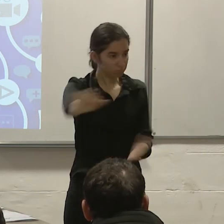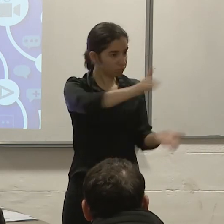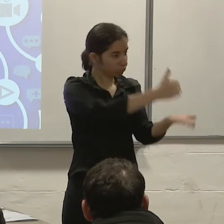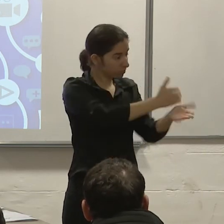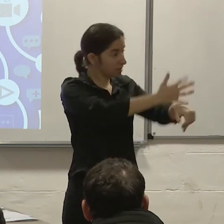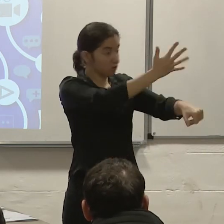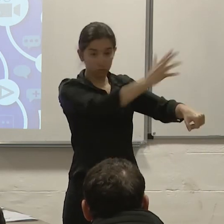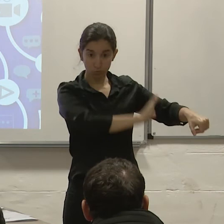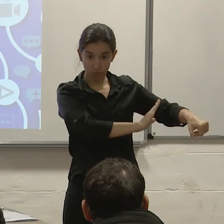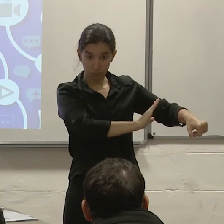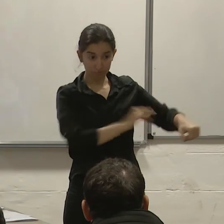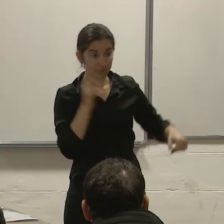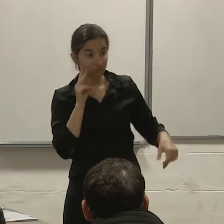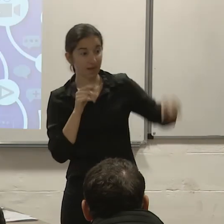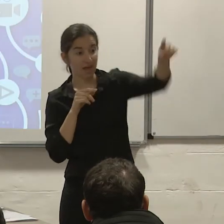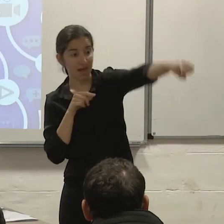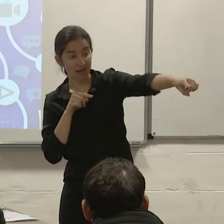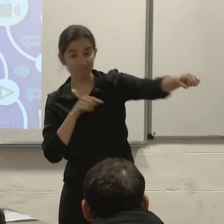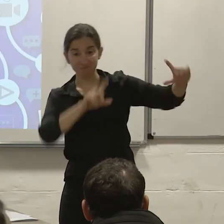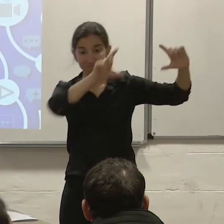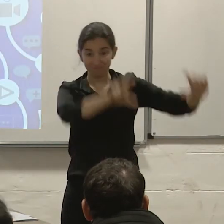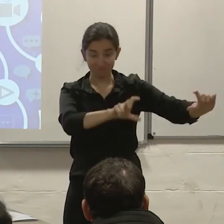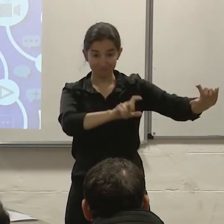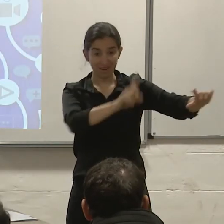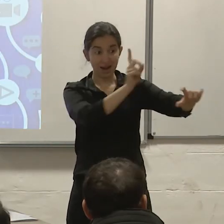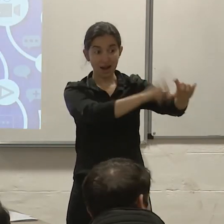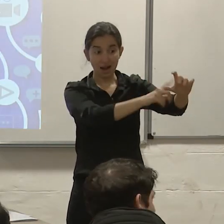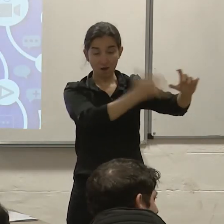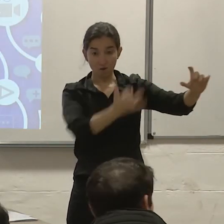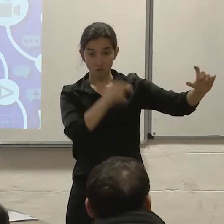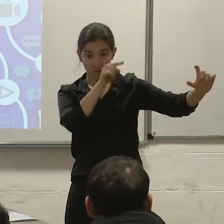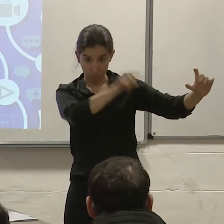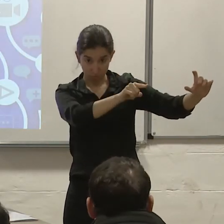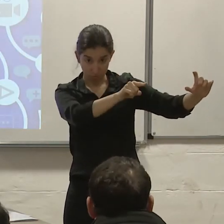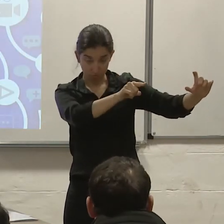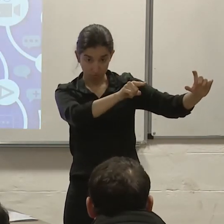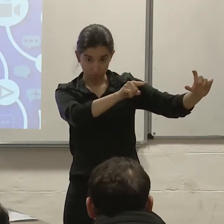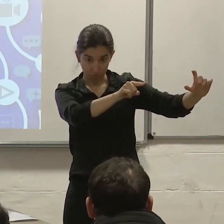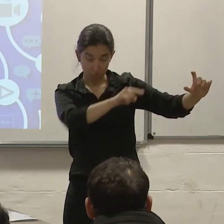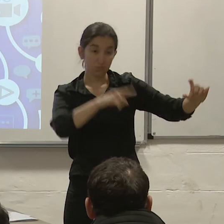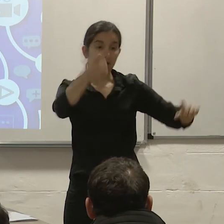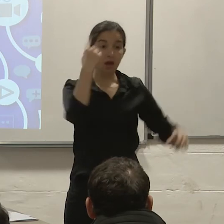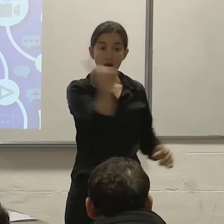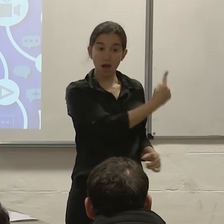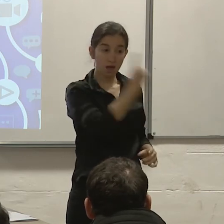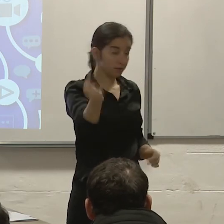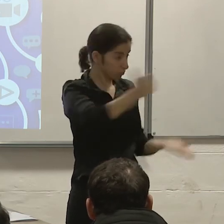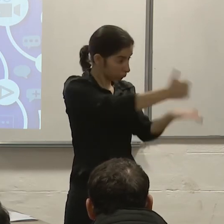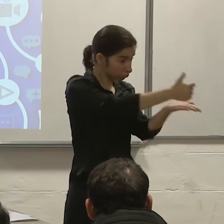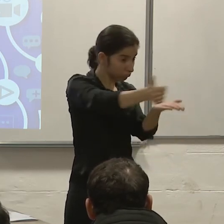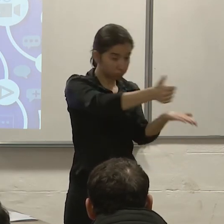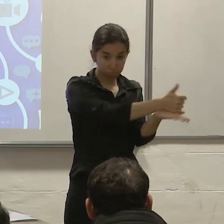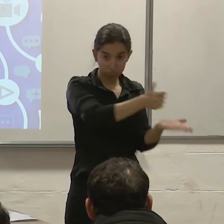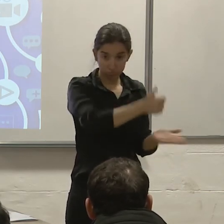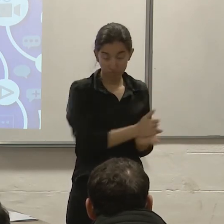pueden ver el reloj que va a estar acá delante de donde se pare cada uno y cada una para organizarse y les pedimos por